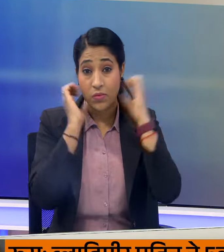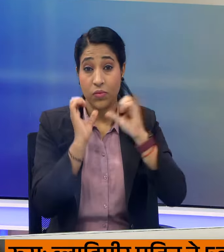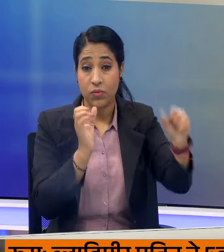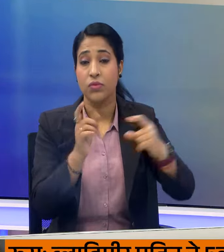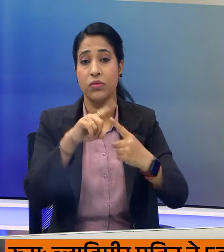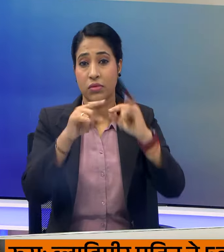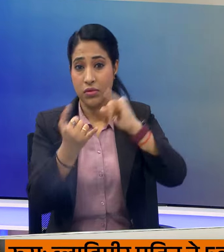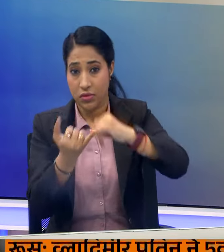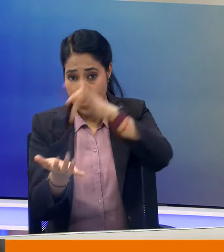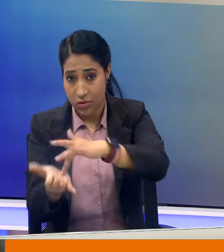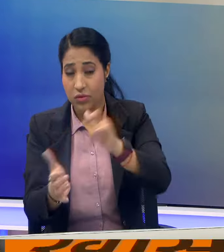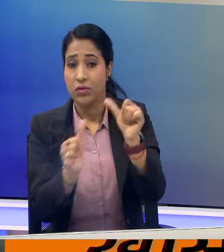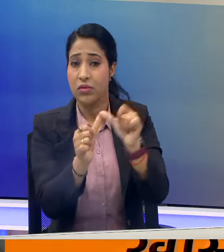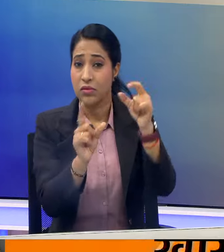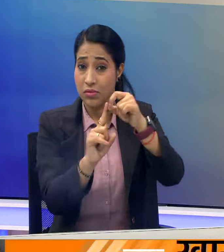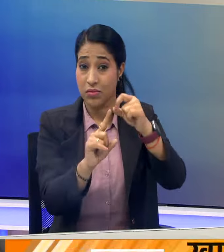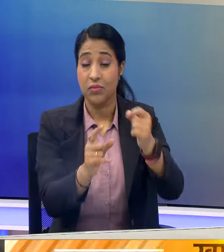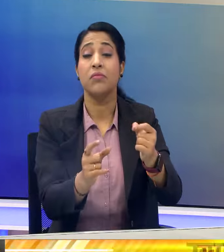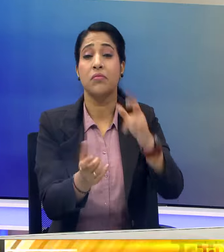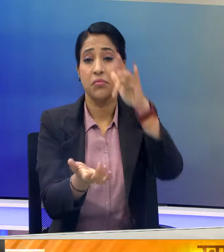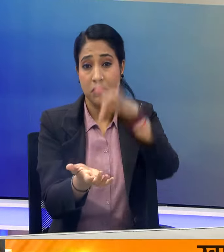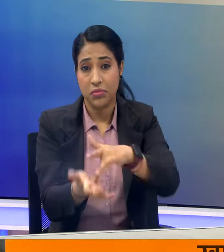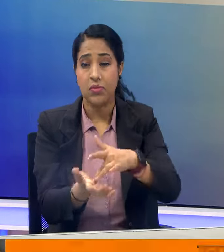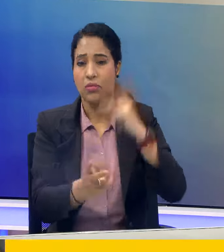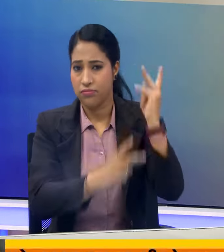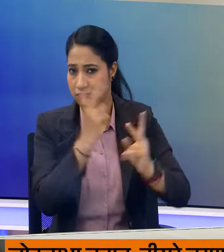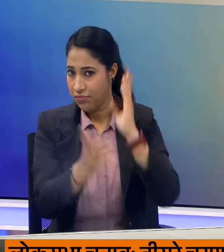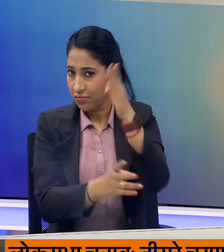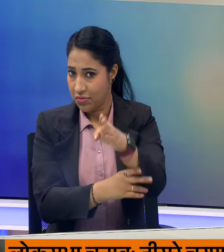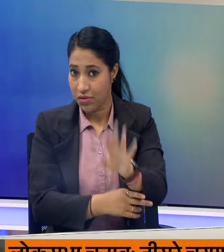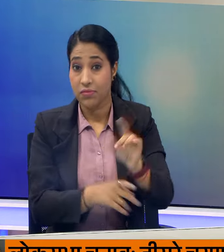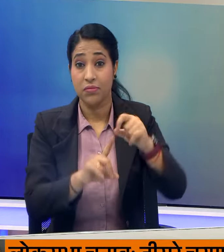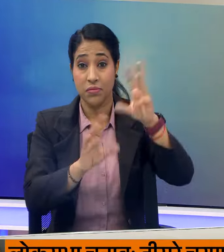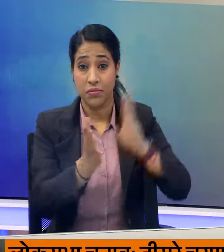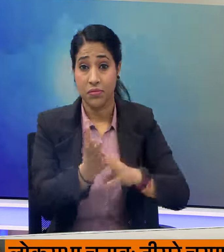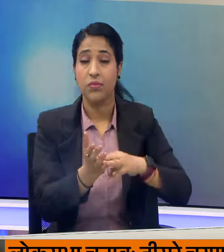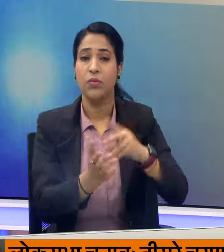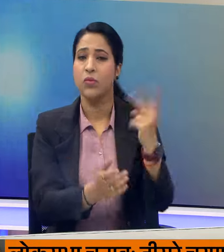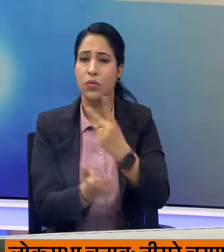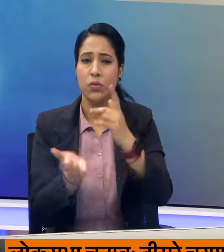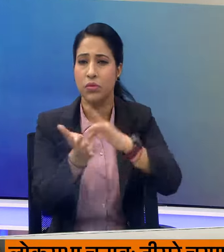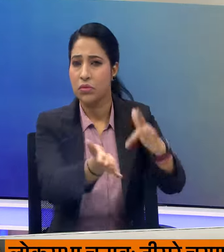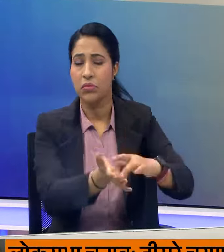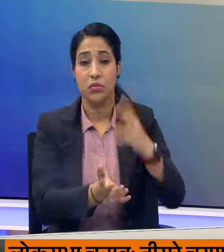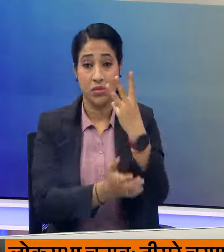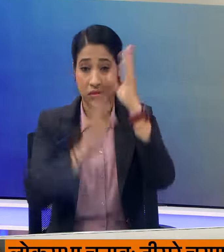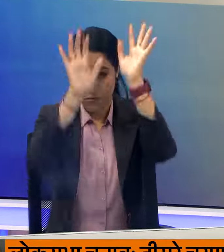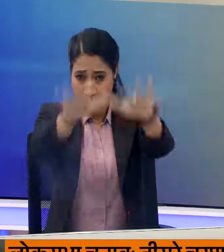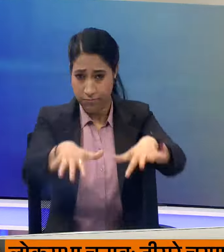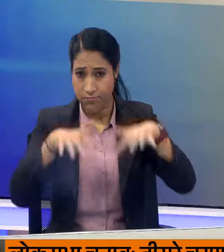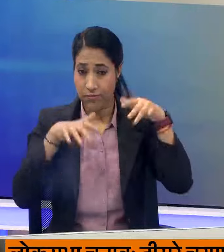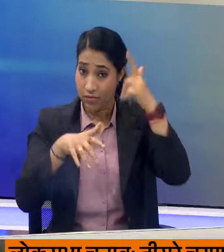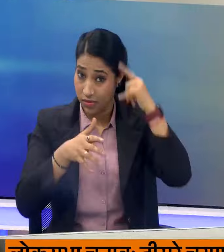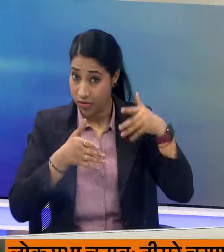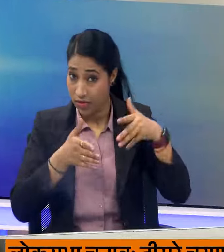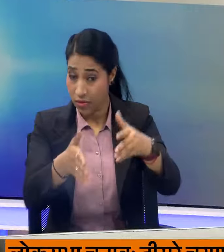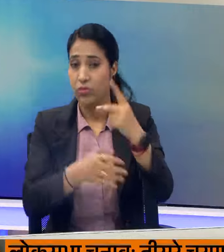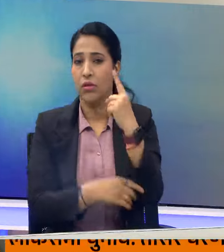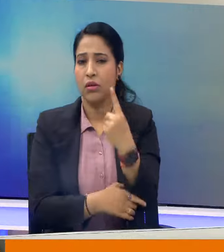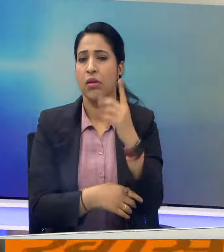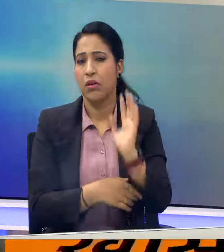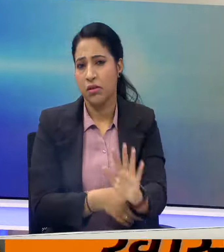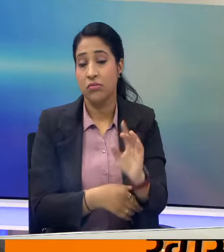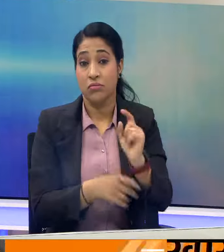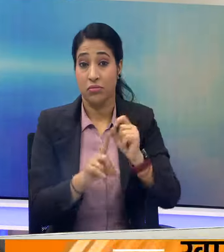तिलंगाना और रादप्रदेश के दौरे पर रहेंगे प्रधान मंतरी आज दोनों राजियों में कुल तीन जन सभाय और एक रूड शो करेंगे सबसे पहले